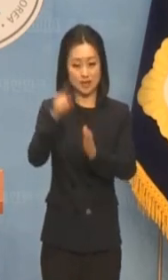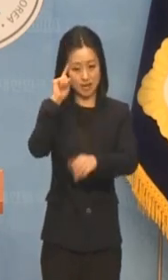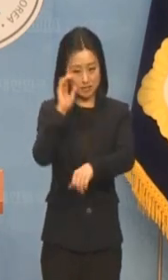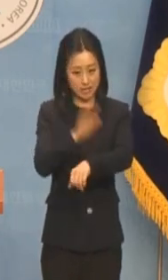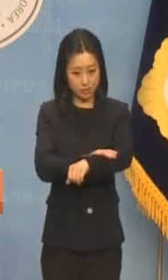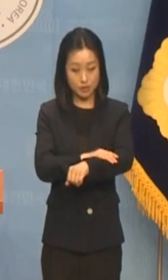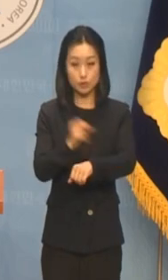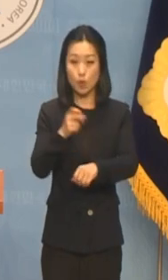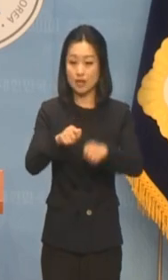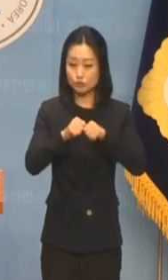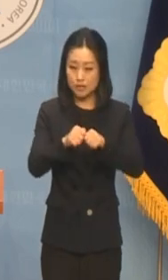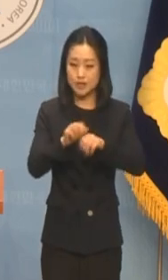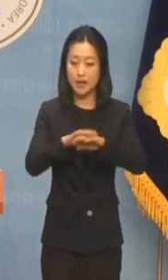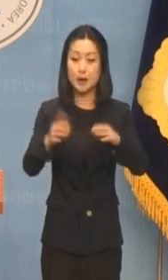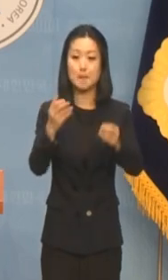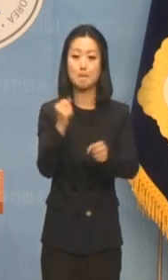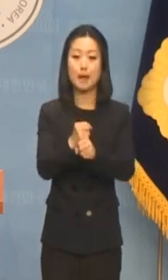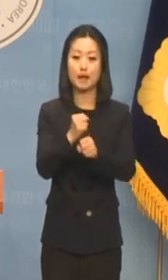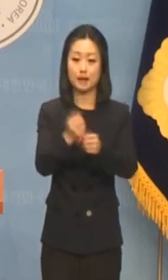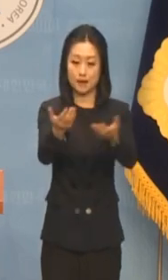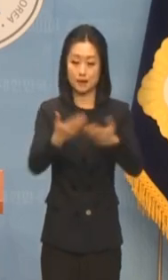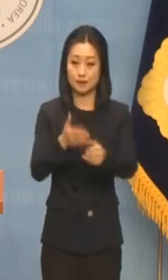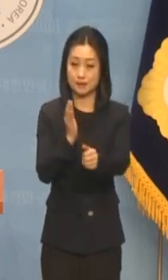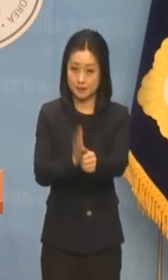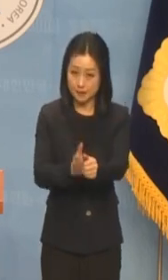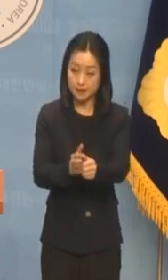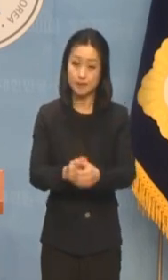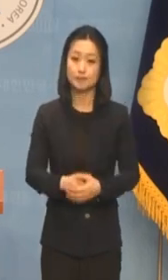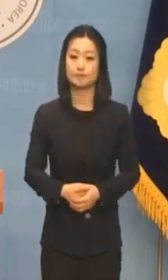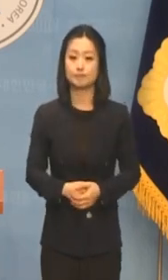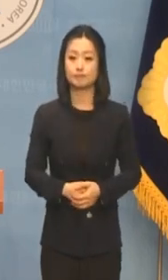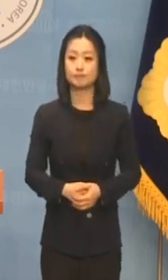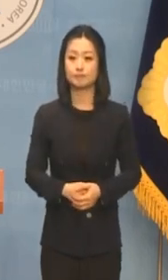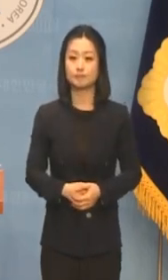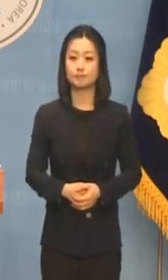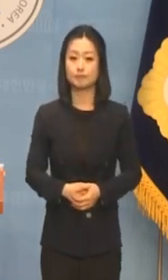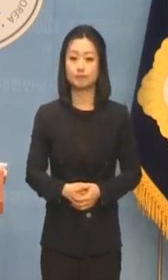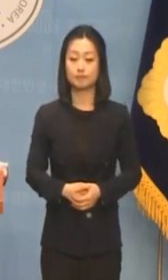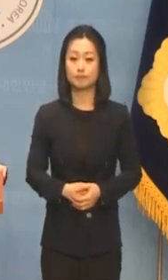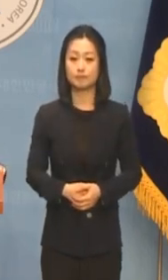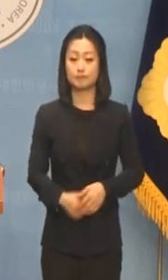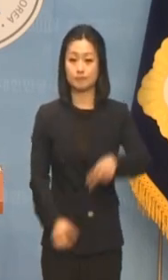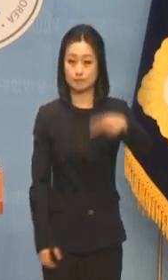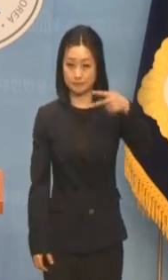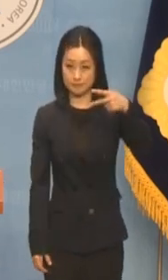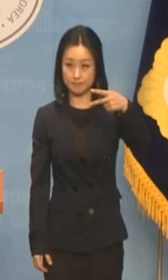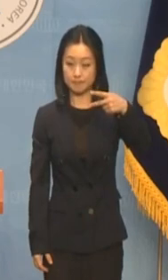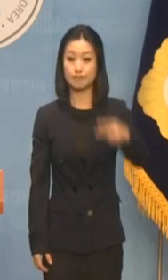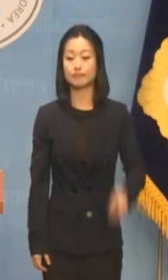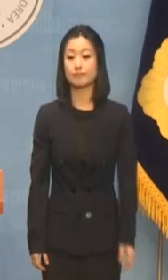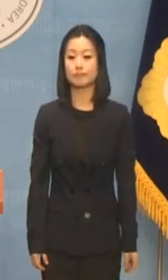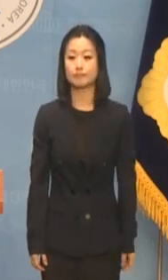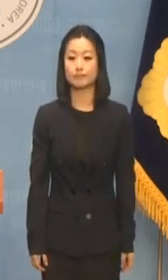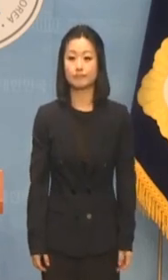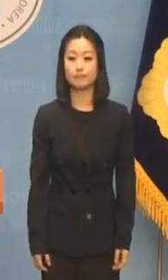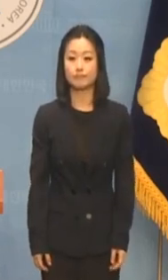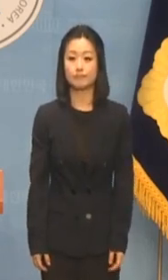구체적인 해결 방안을 제시하기 바랍니다. 두 번째 브리핑 이어서 하겠습니다.